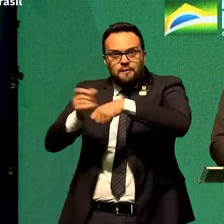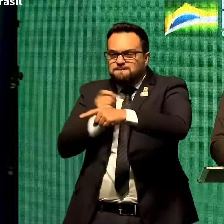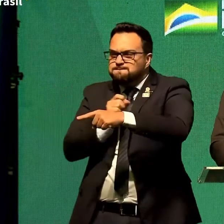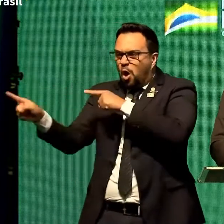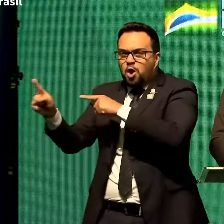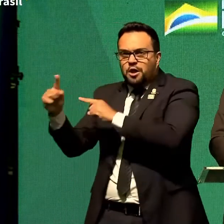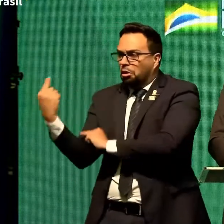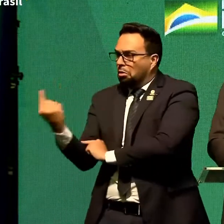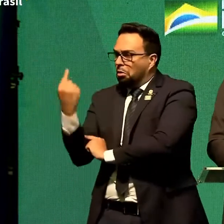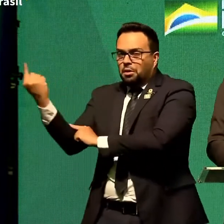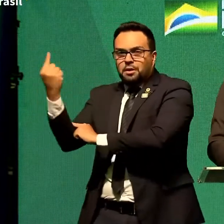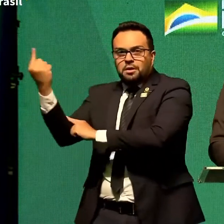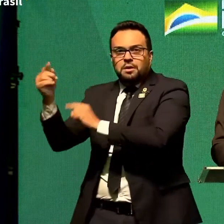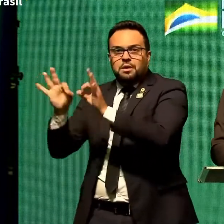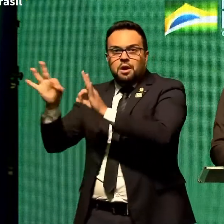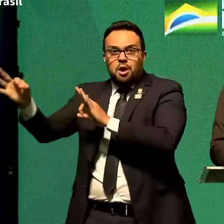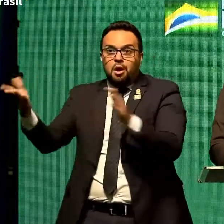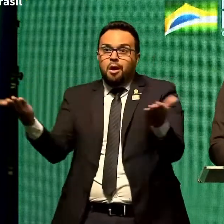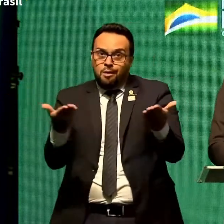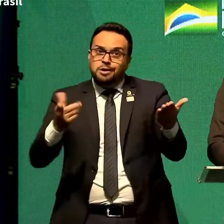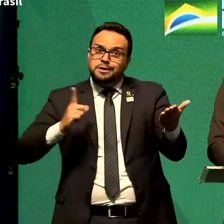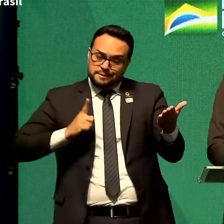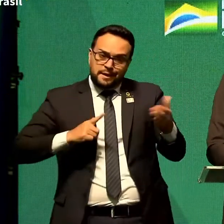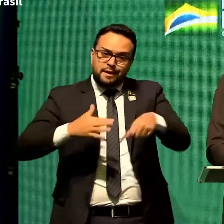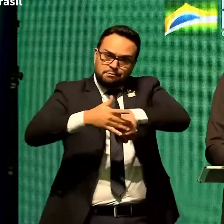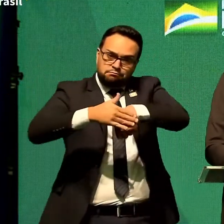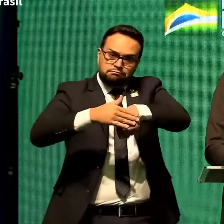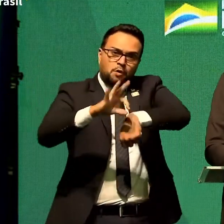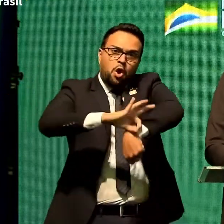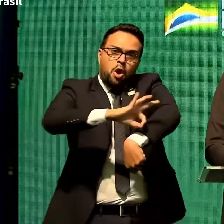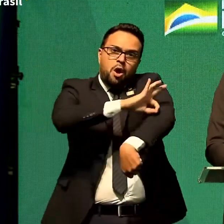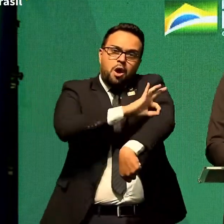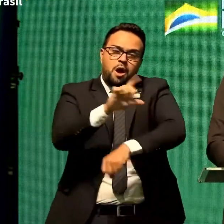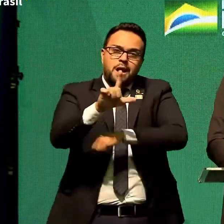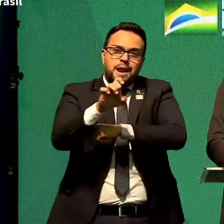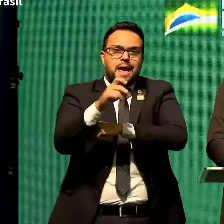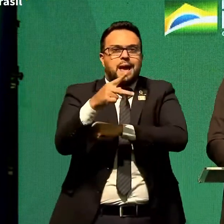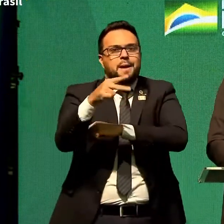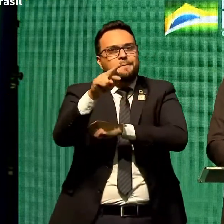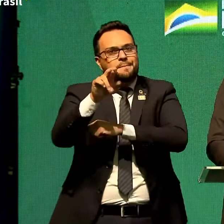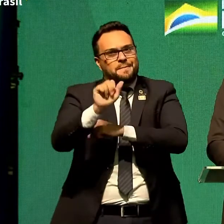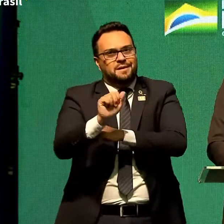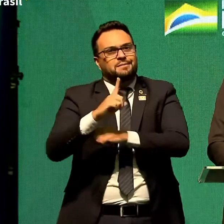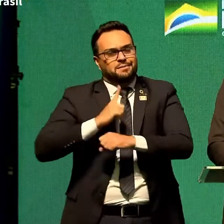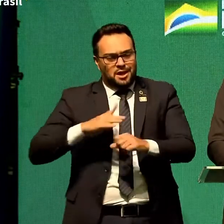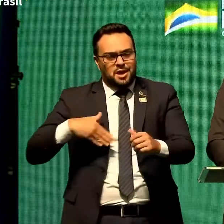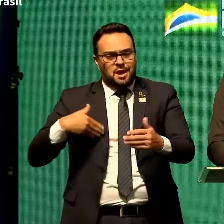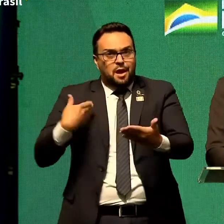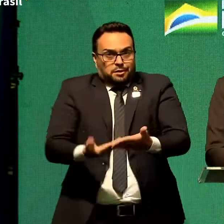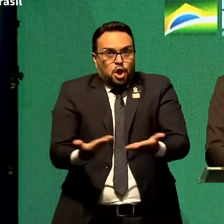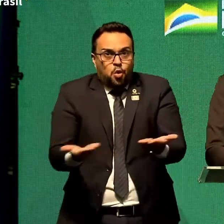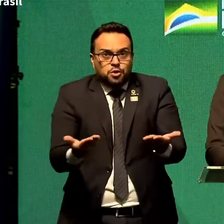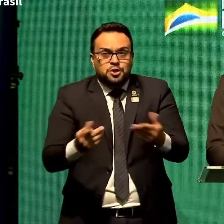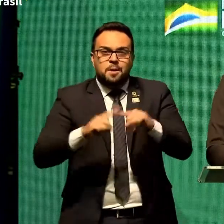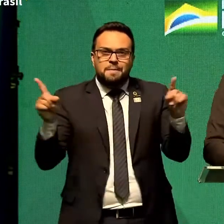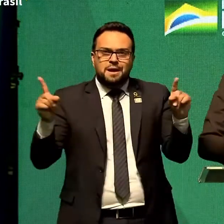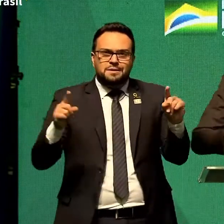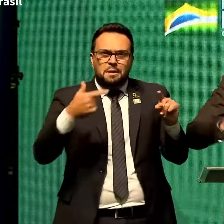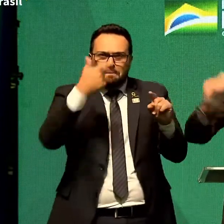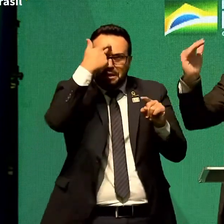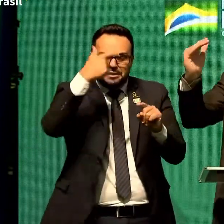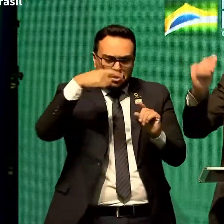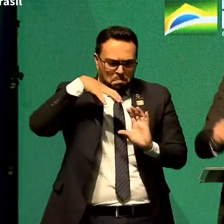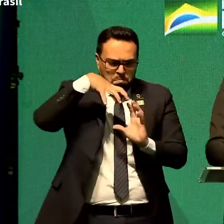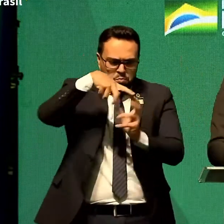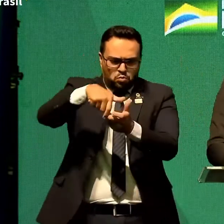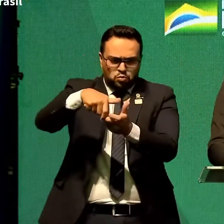Hoje em dia temos lepra também, continua, mas o mundo não acabou naquele momento. depois, para